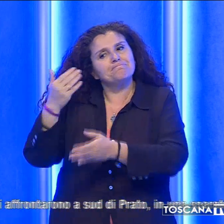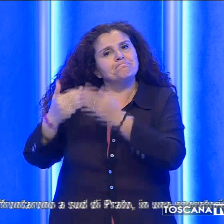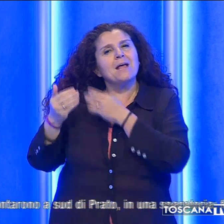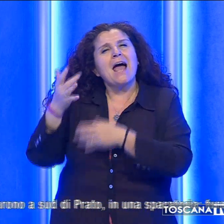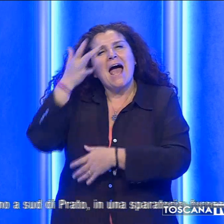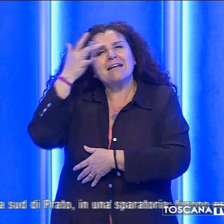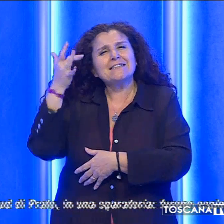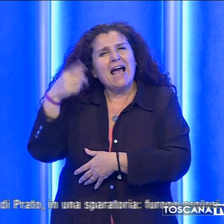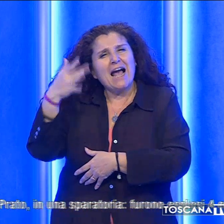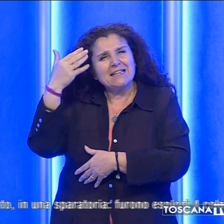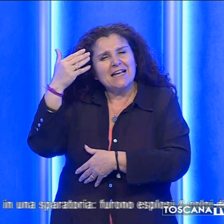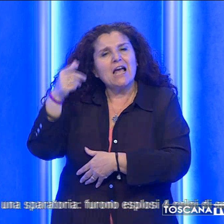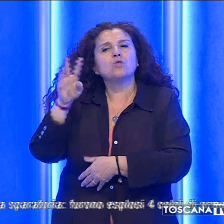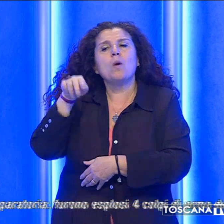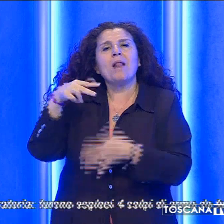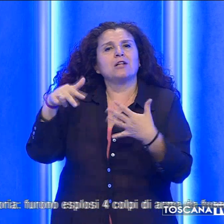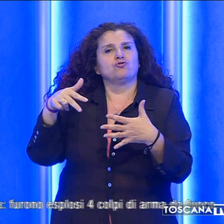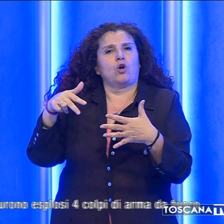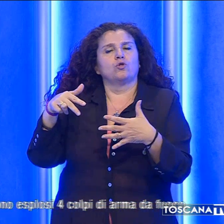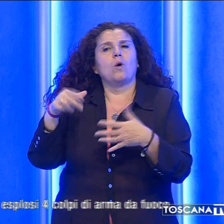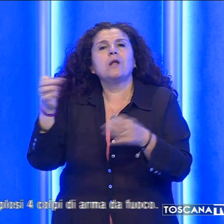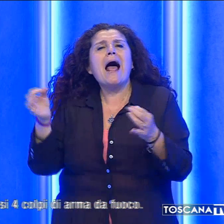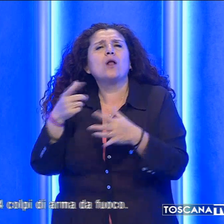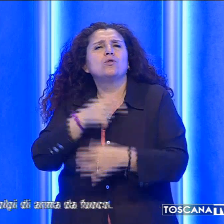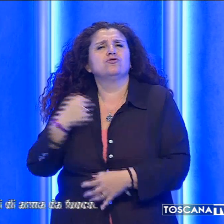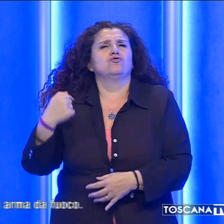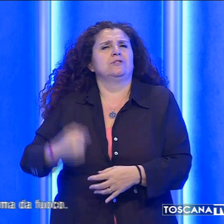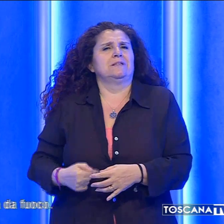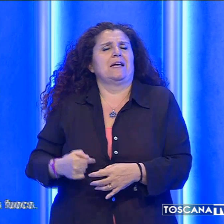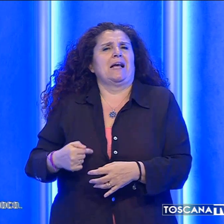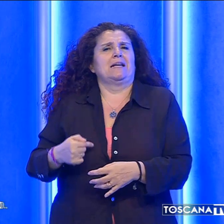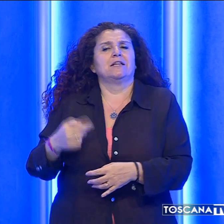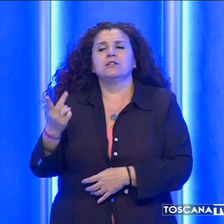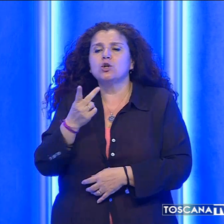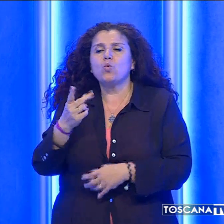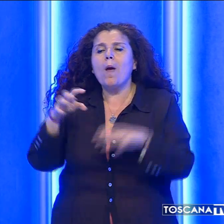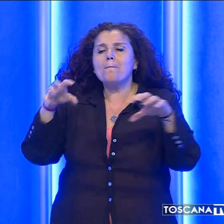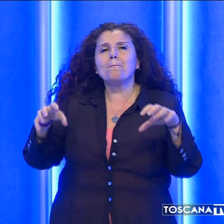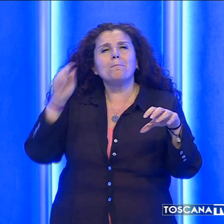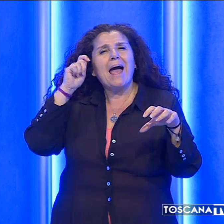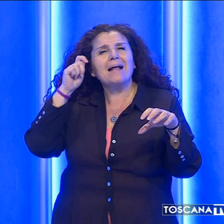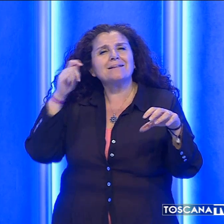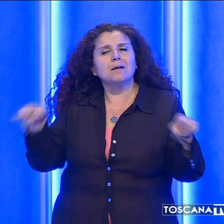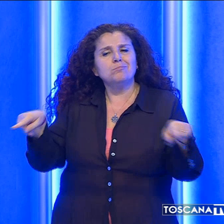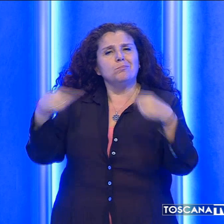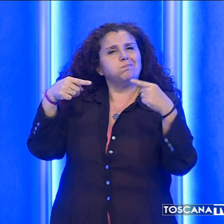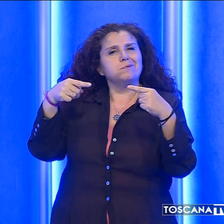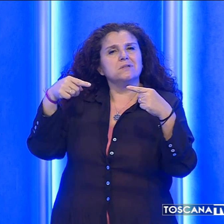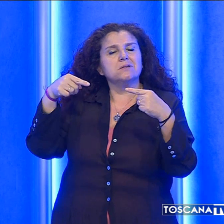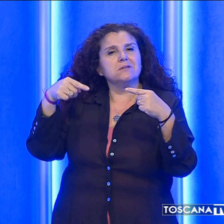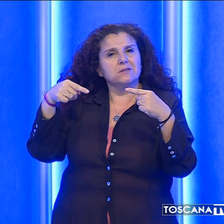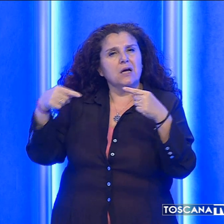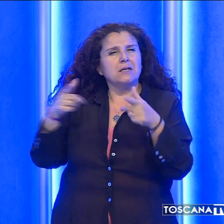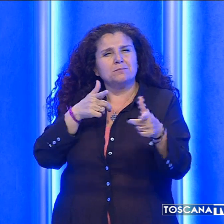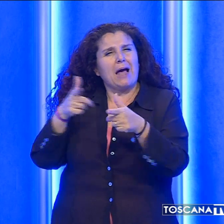2018 quando alcuni orientali, probabilmente di due bande rivali, si sono affrontati a sud di Prato in una